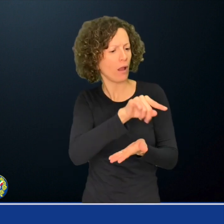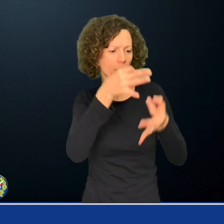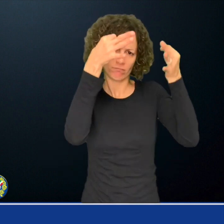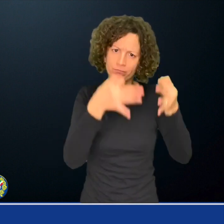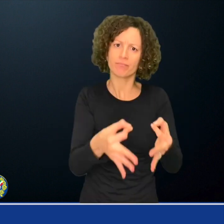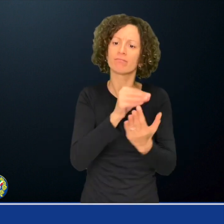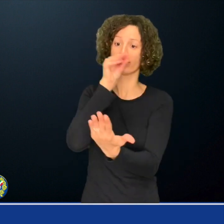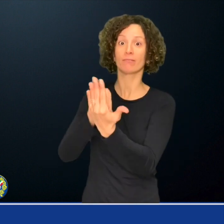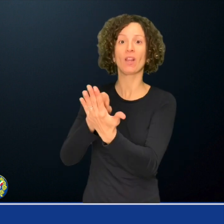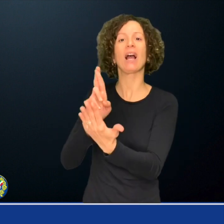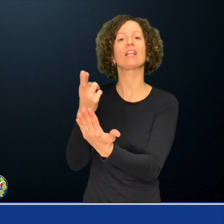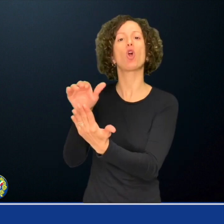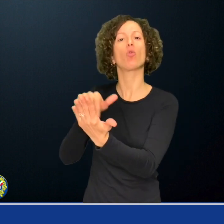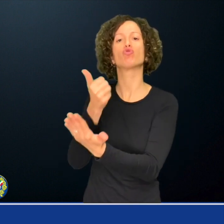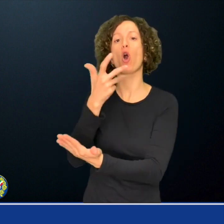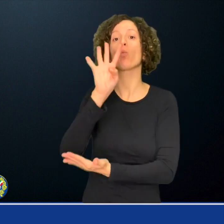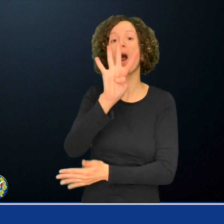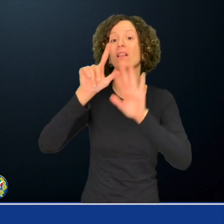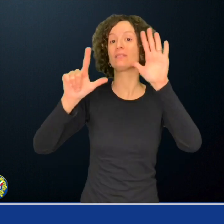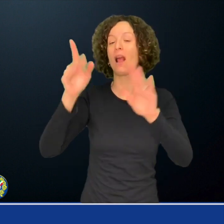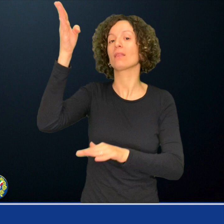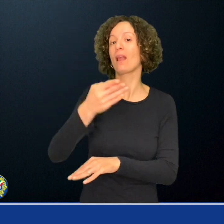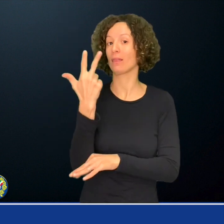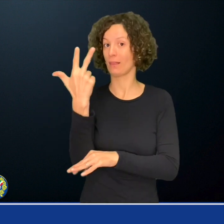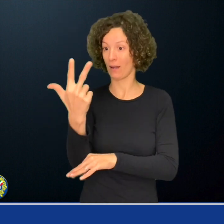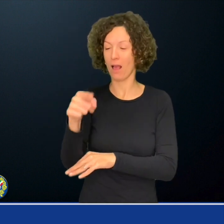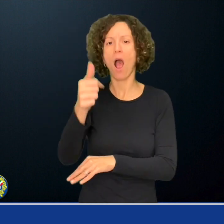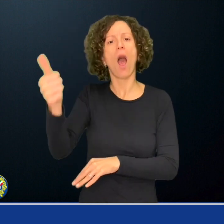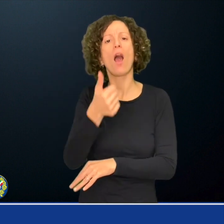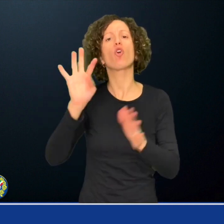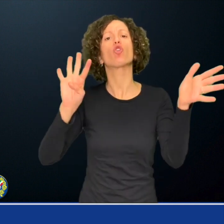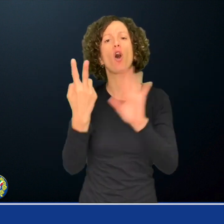stata istituita nel 1992 dalla risoluzione numero 47 barra 3